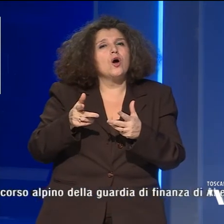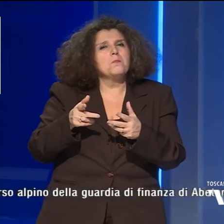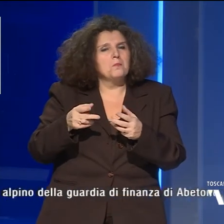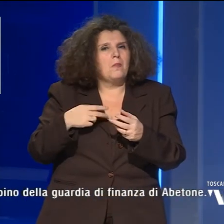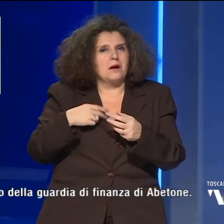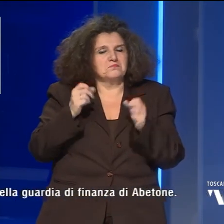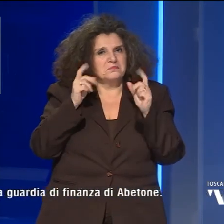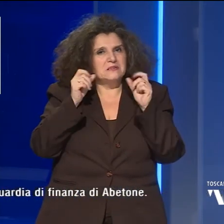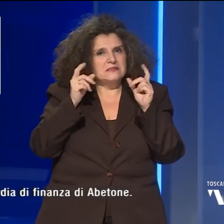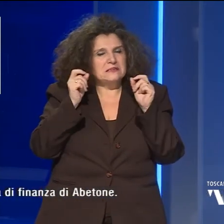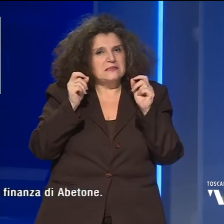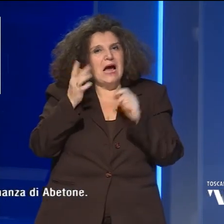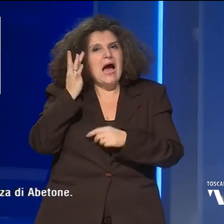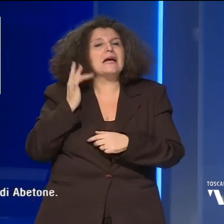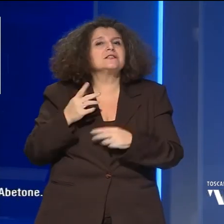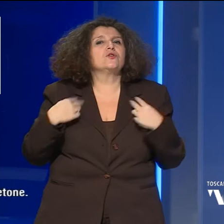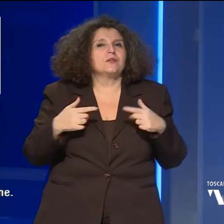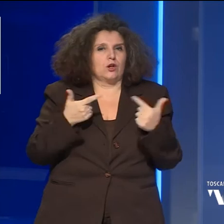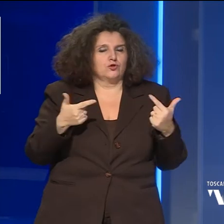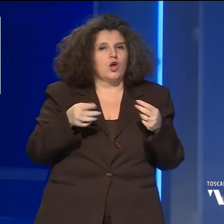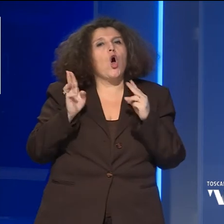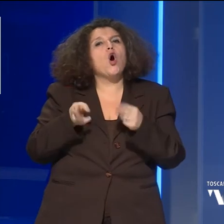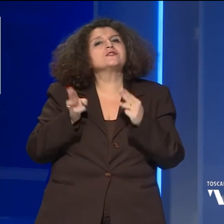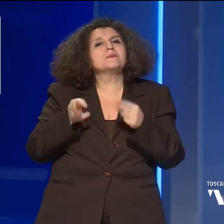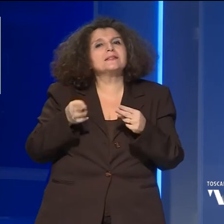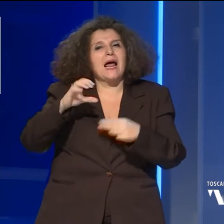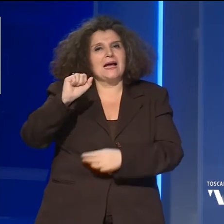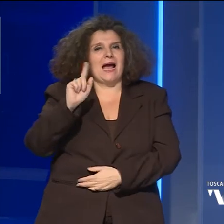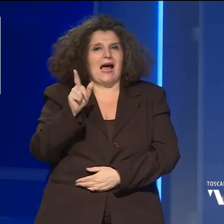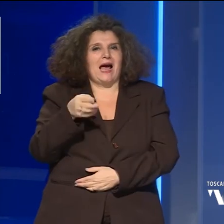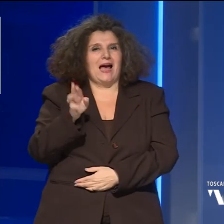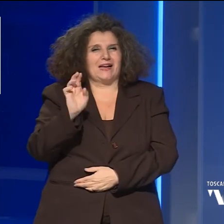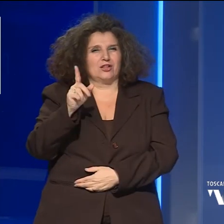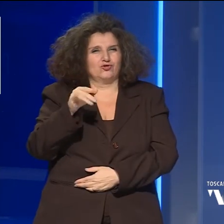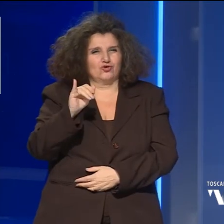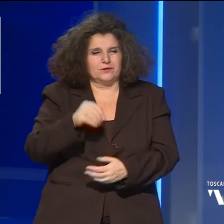vigile, non è in pericolo di vita. Si trova all'ospedale Fiorentino di Careggi.